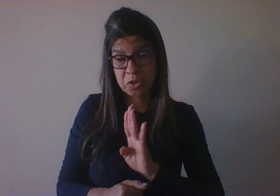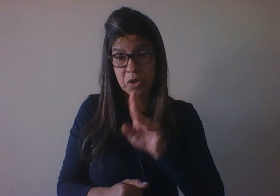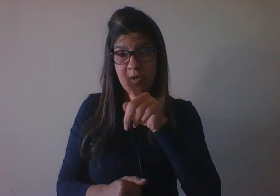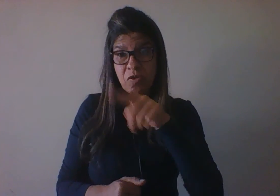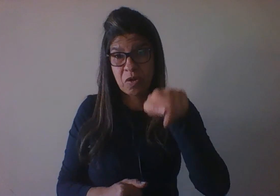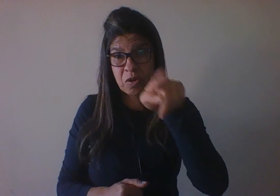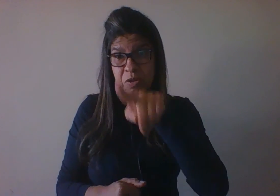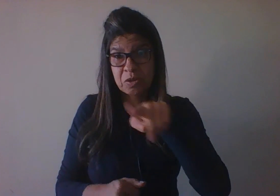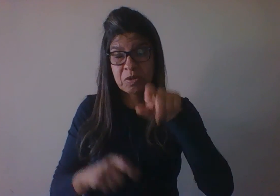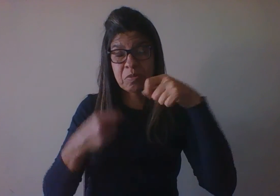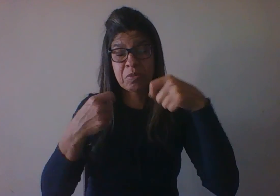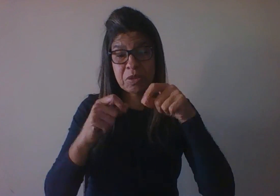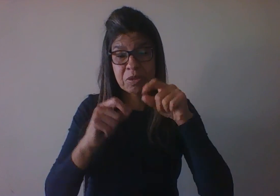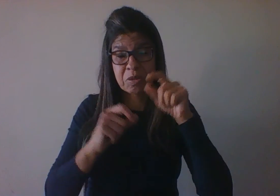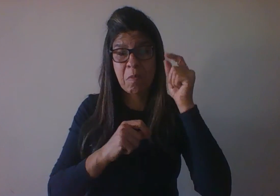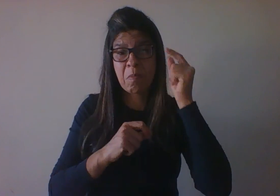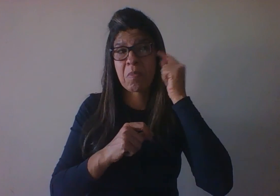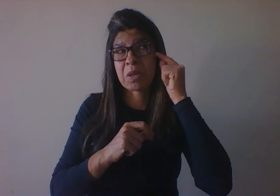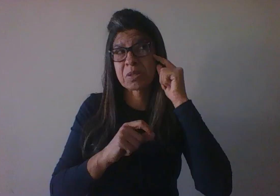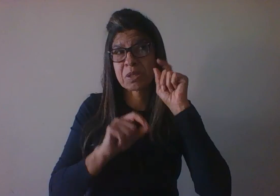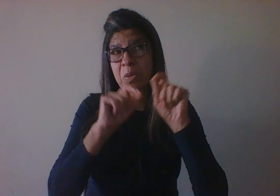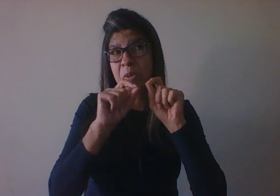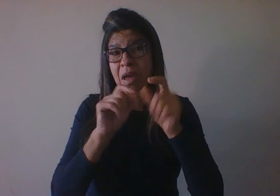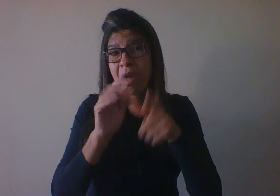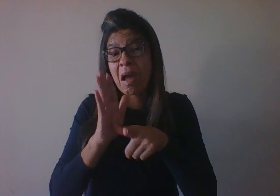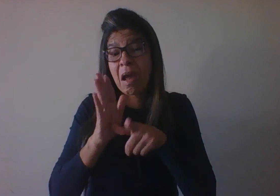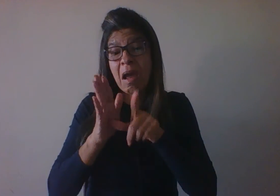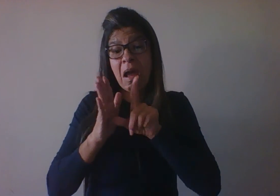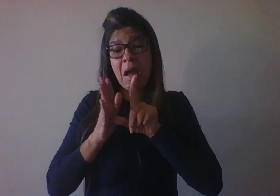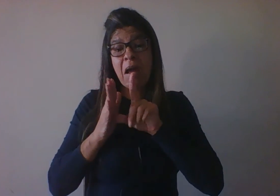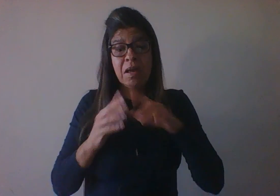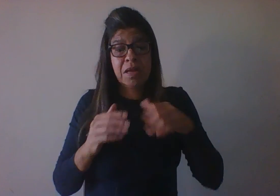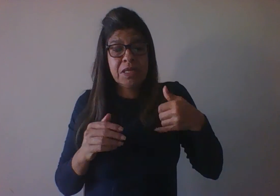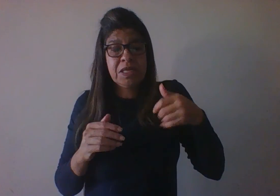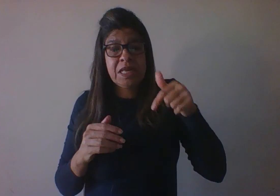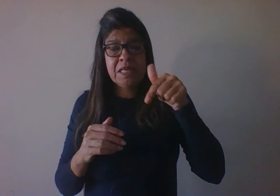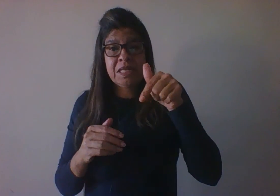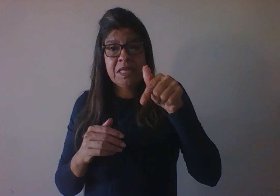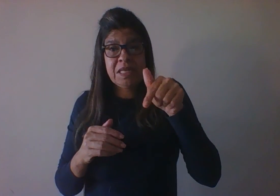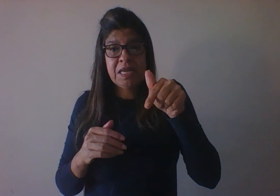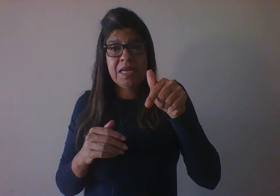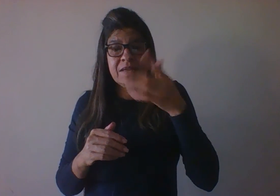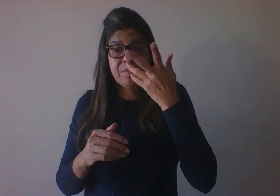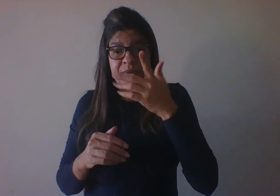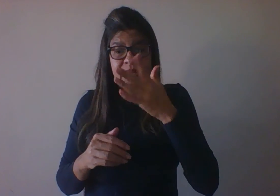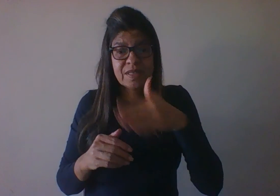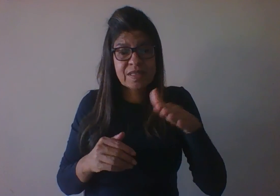antes dos sete anos, dificilmente as crianças vão conseguir internalizar conceitos,